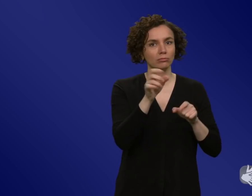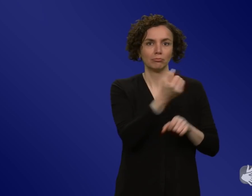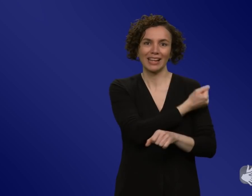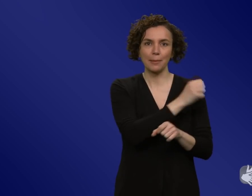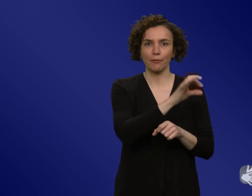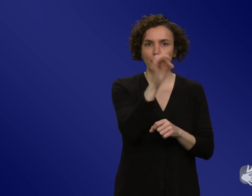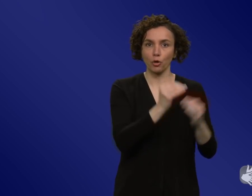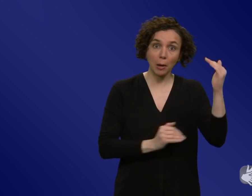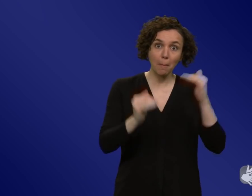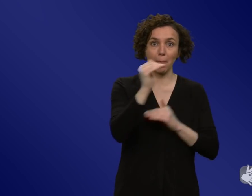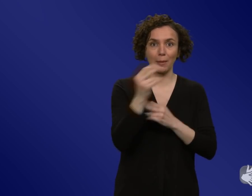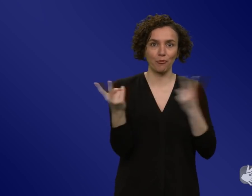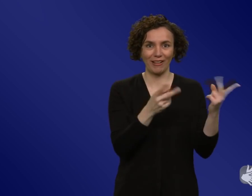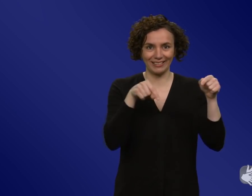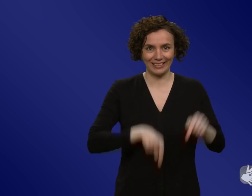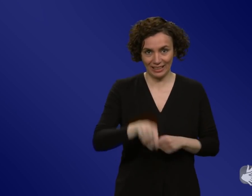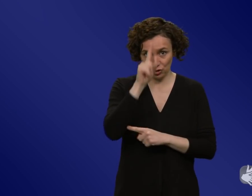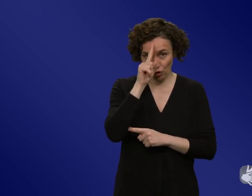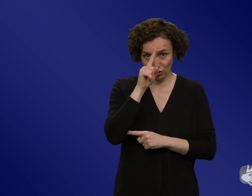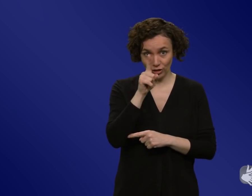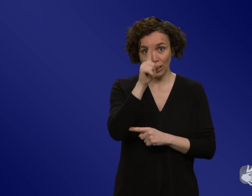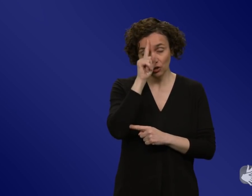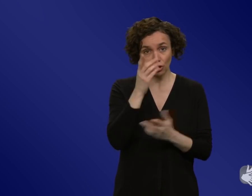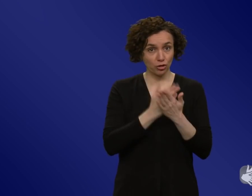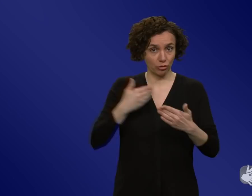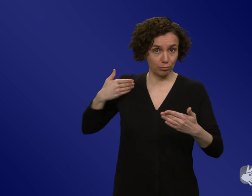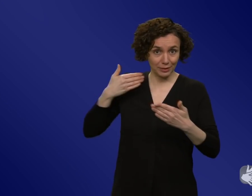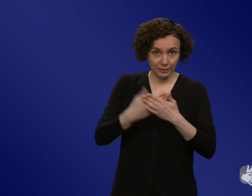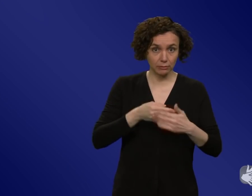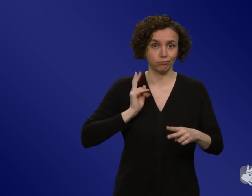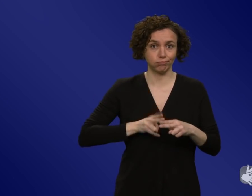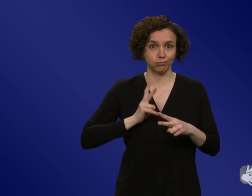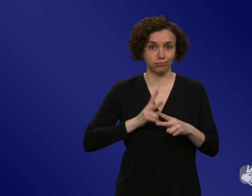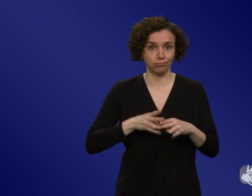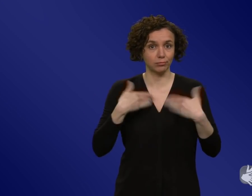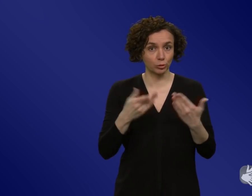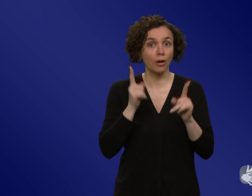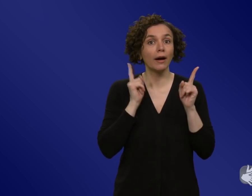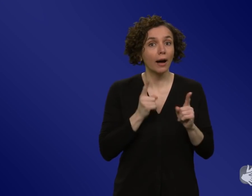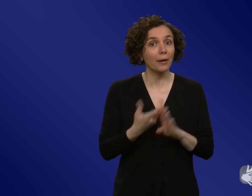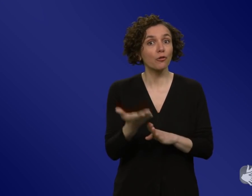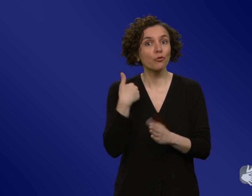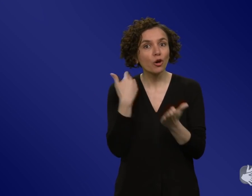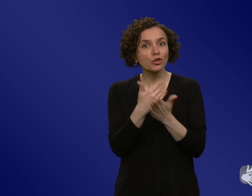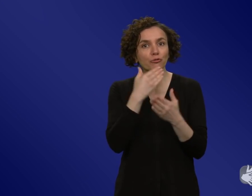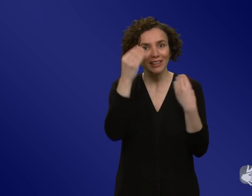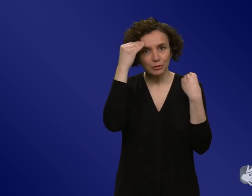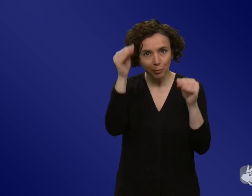seit Monaten wenig zu bewegen. Es gab ja aber Informationen. Es gab eine Impfkampagne des Bundesministeriums für Gesundheit. Es gibt die